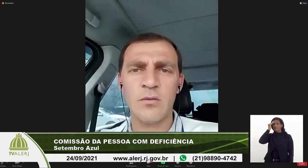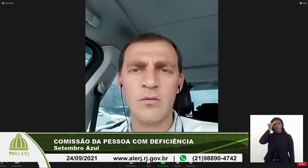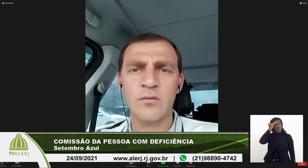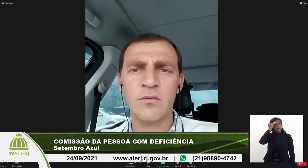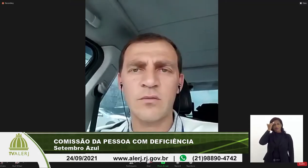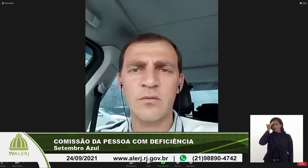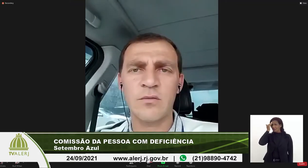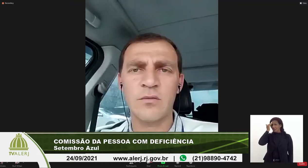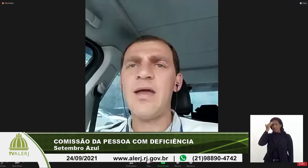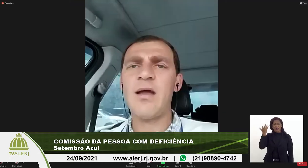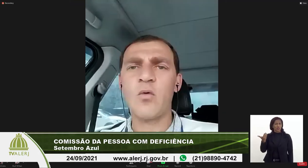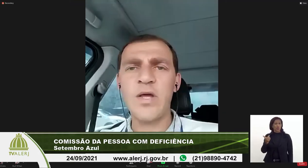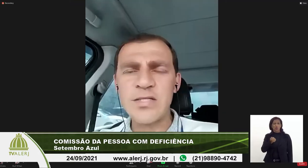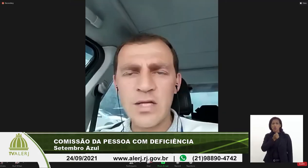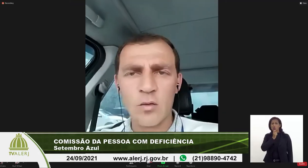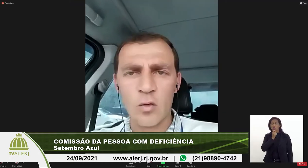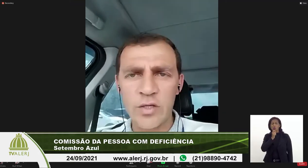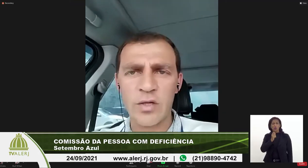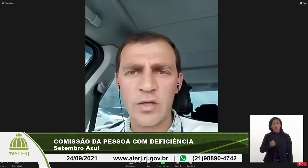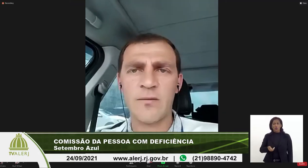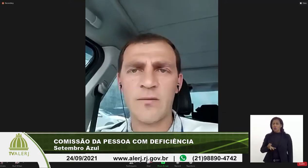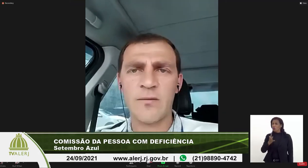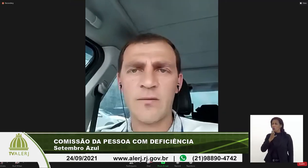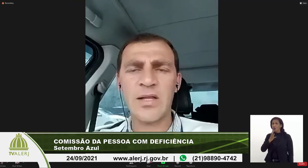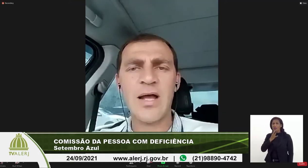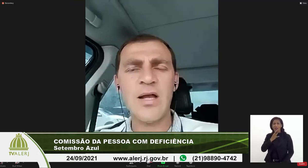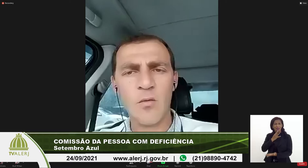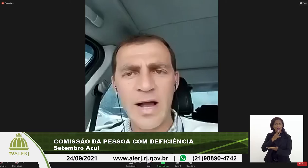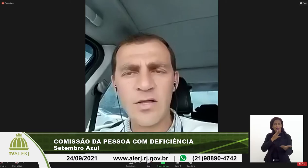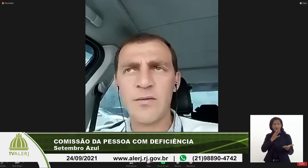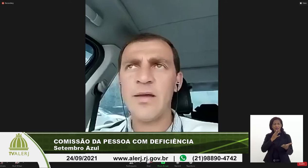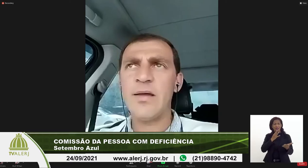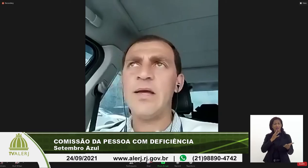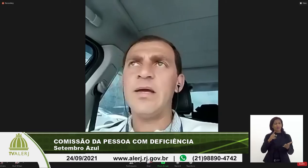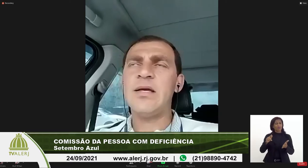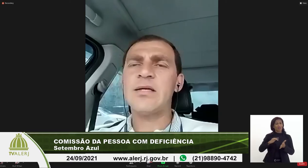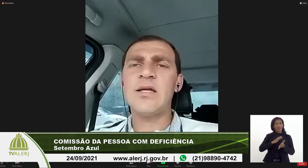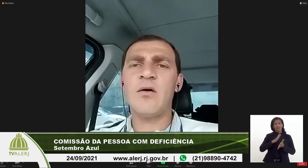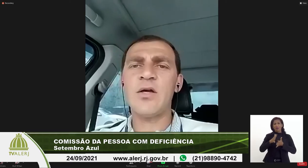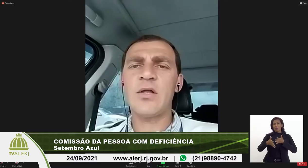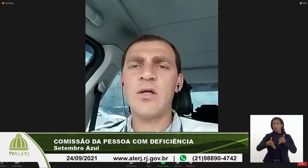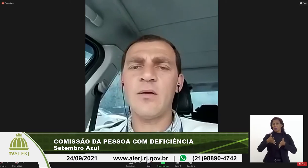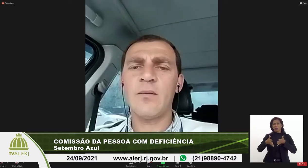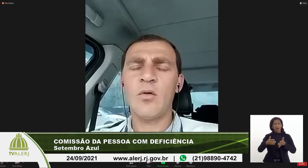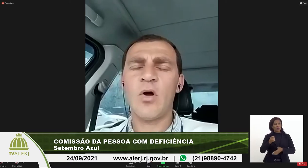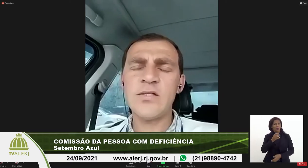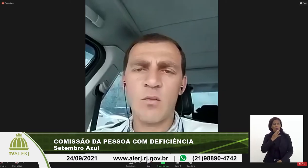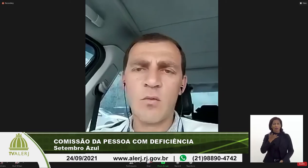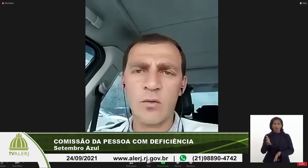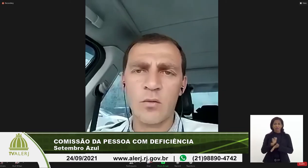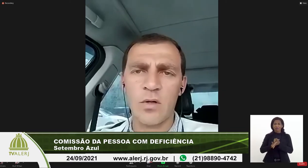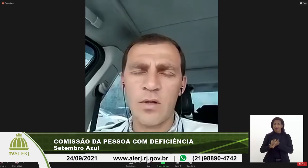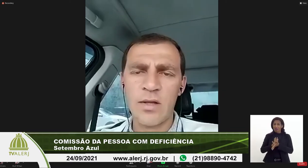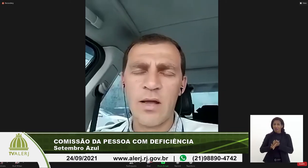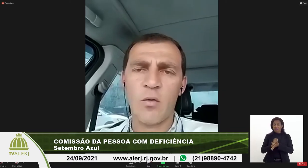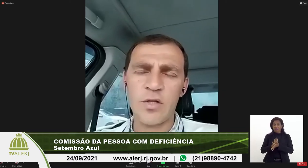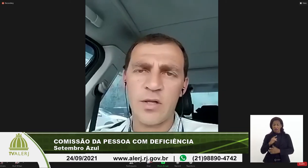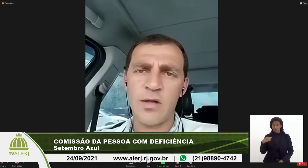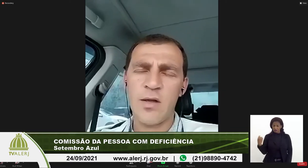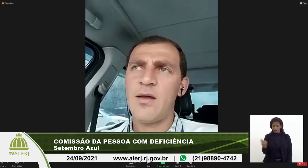são conhecedores da linguagem. E, assim, eu acho que nós, enquanto